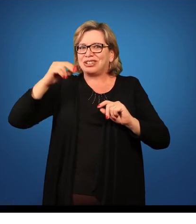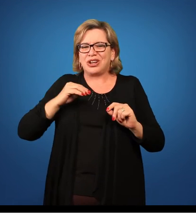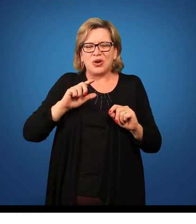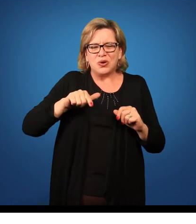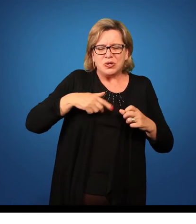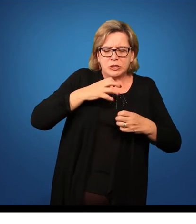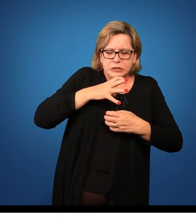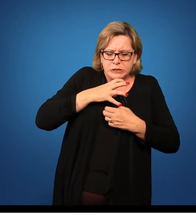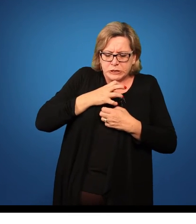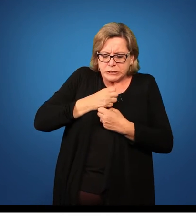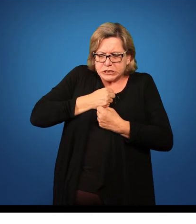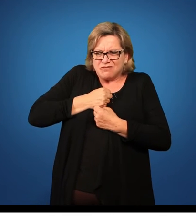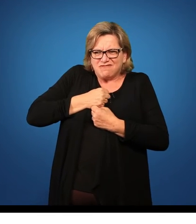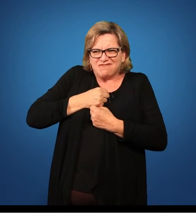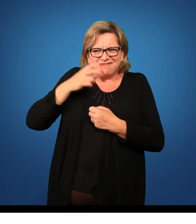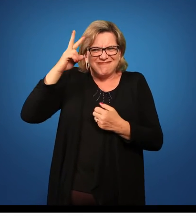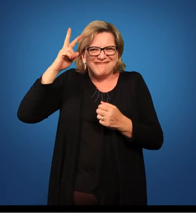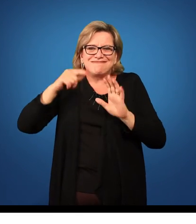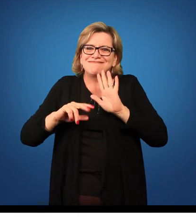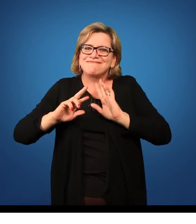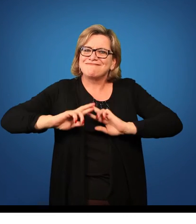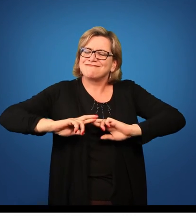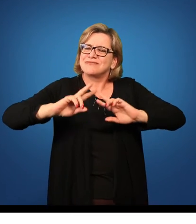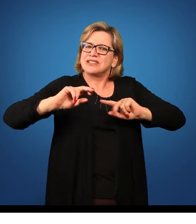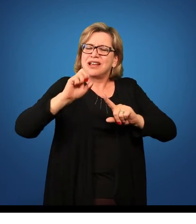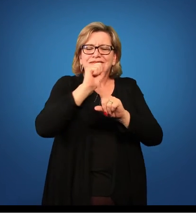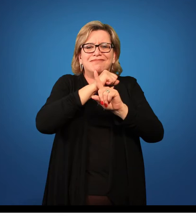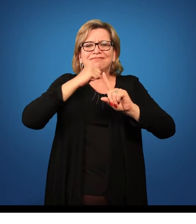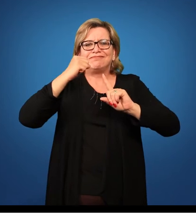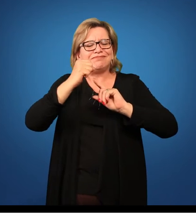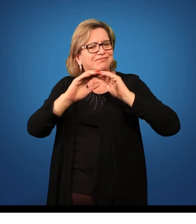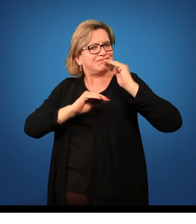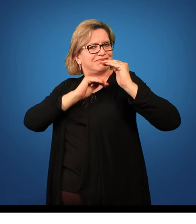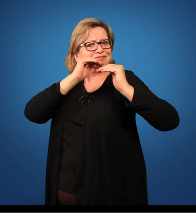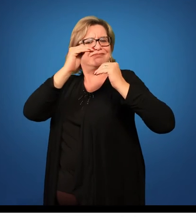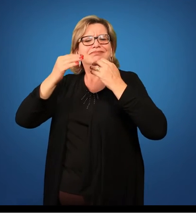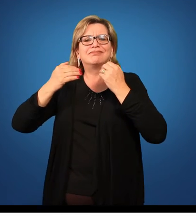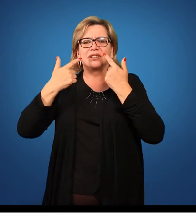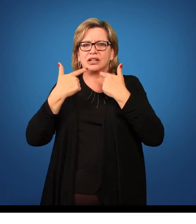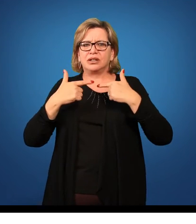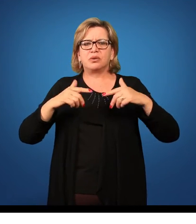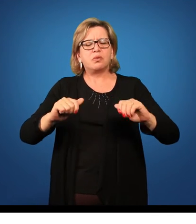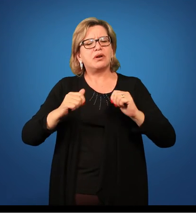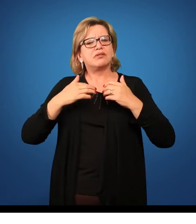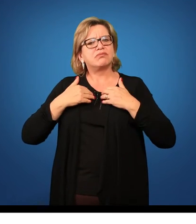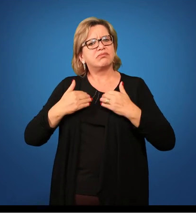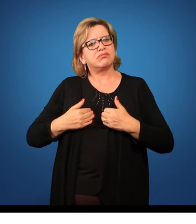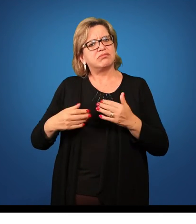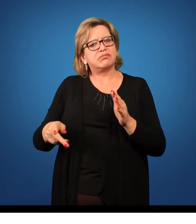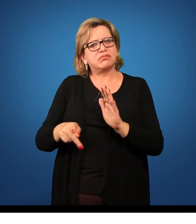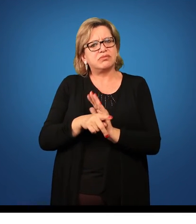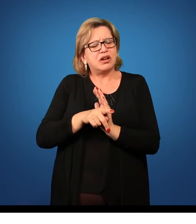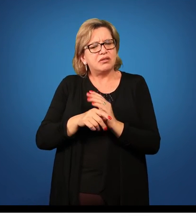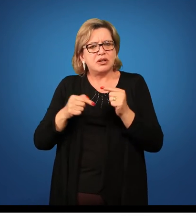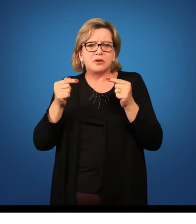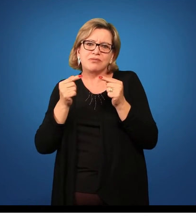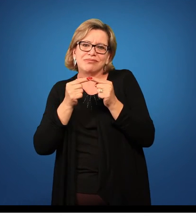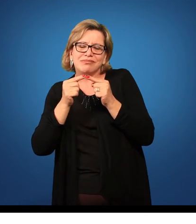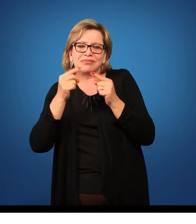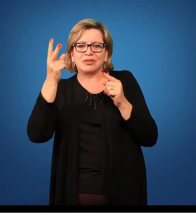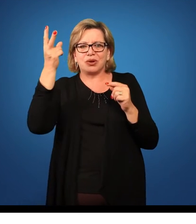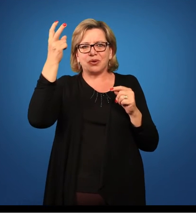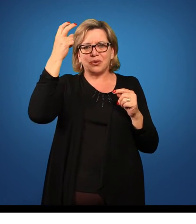conta outra história. Então cada sociedade desenvolve uma linguagem corporal própria, de acordo com sua cultura.